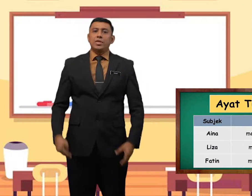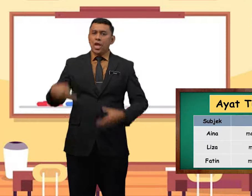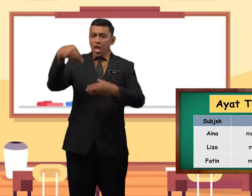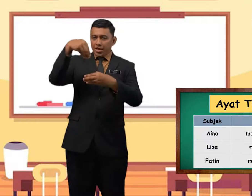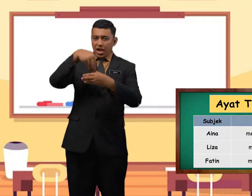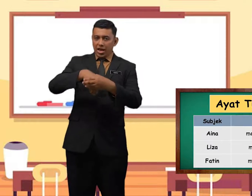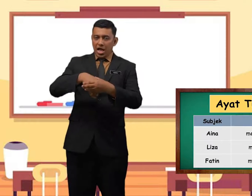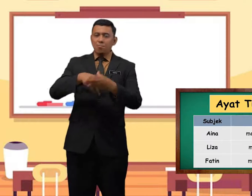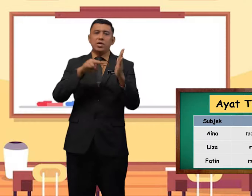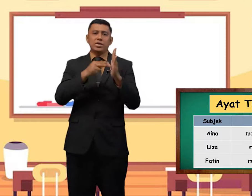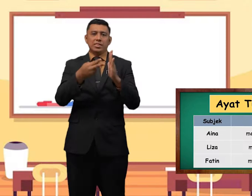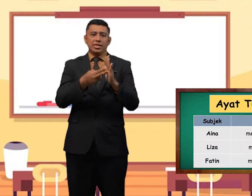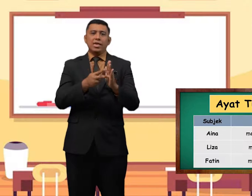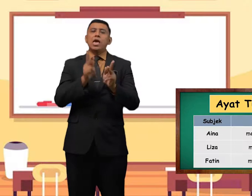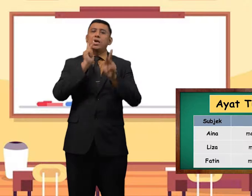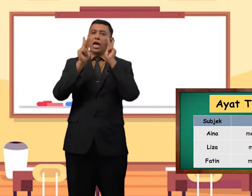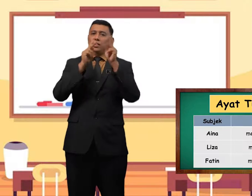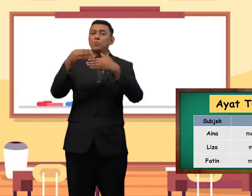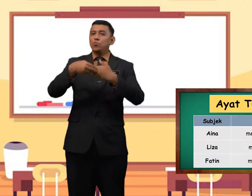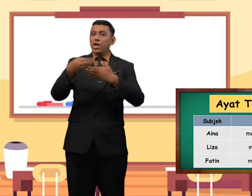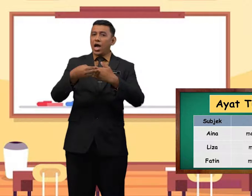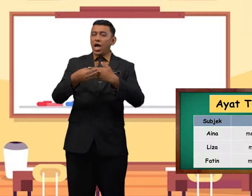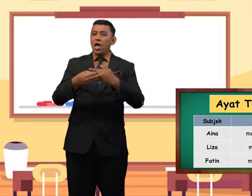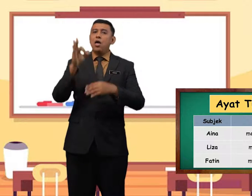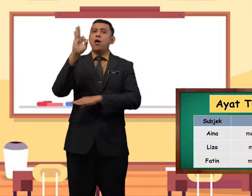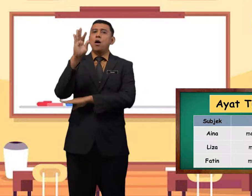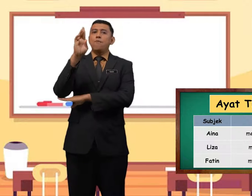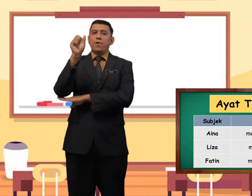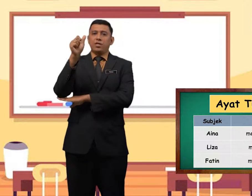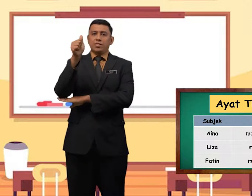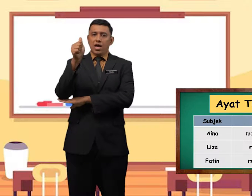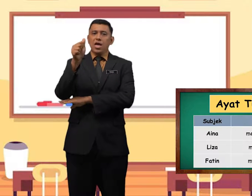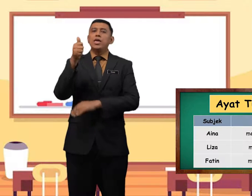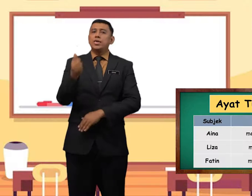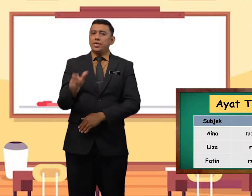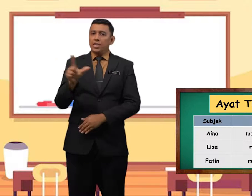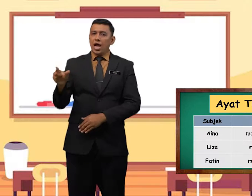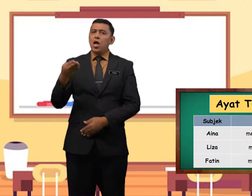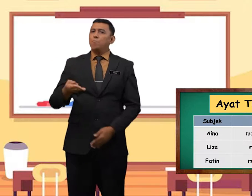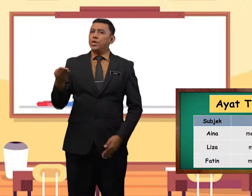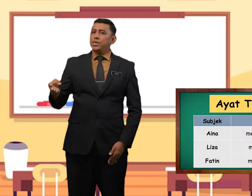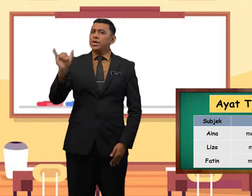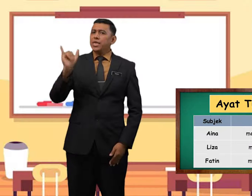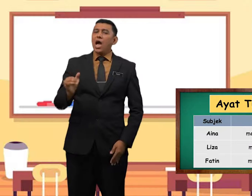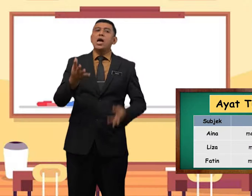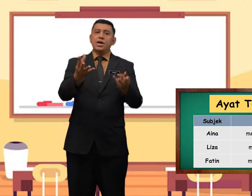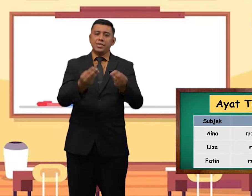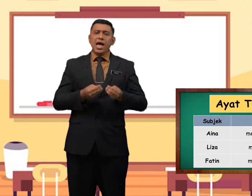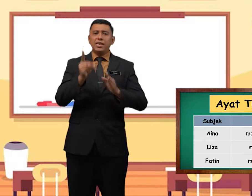Dalam keti kata mudah frasa ialah benda yang hendak